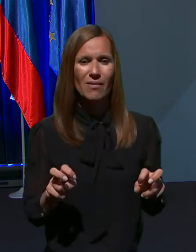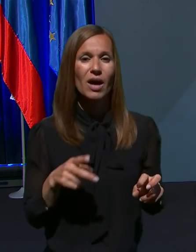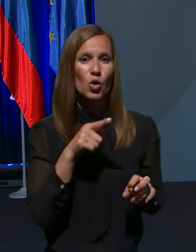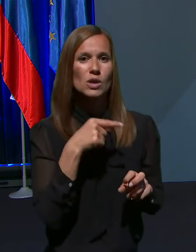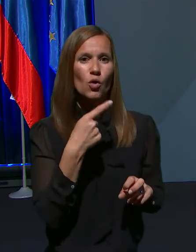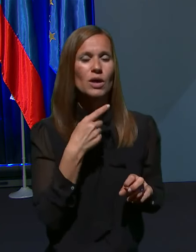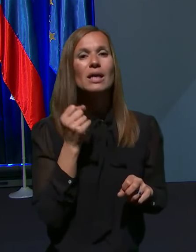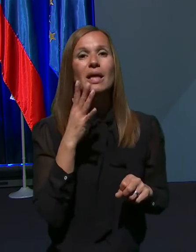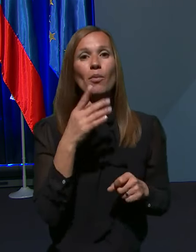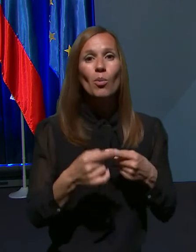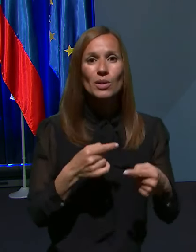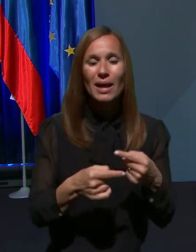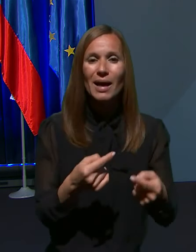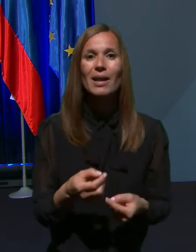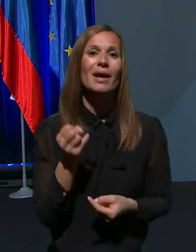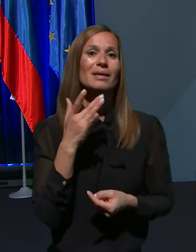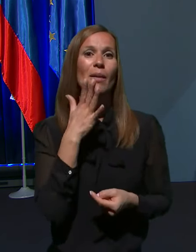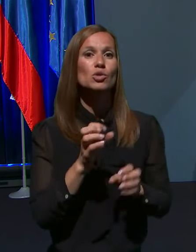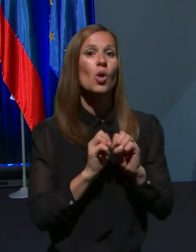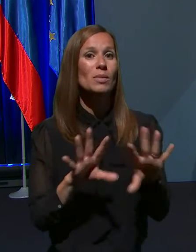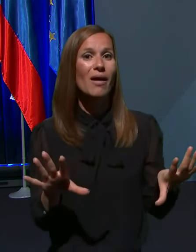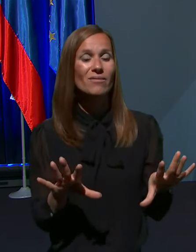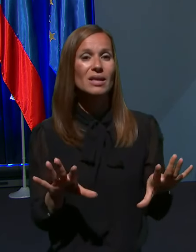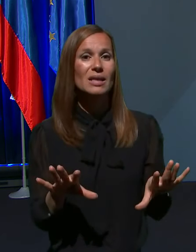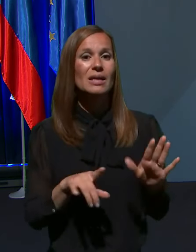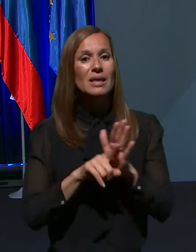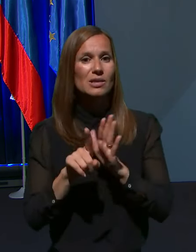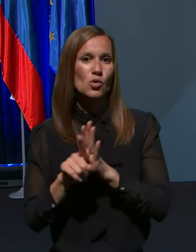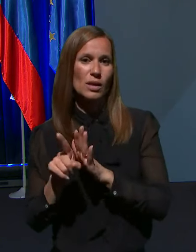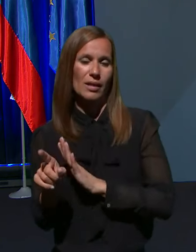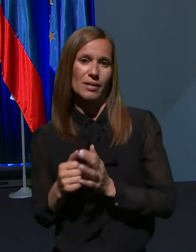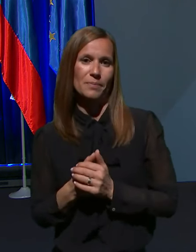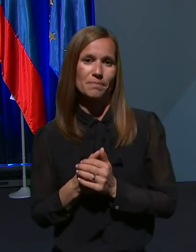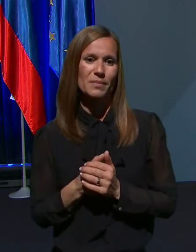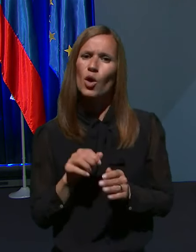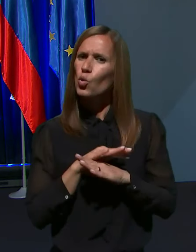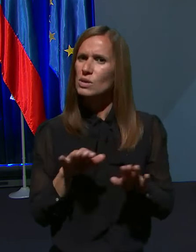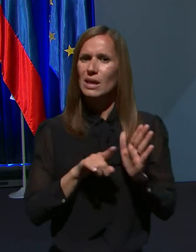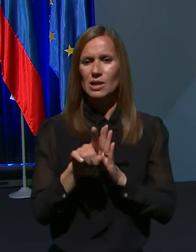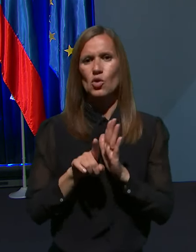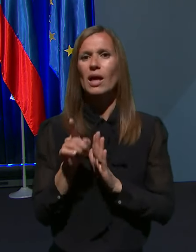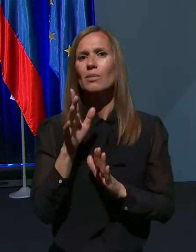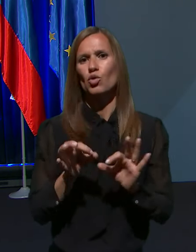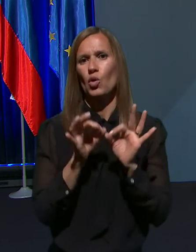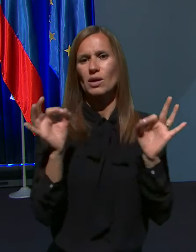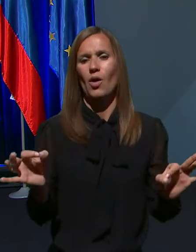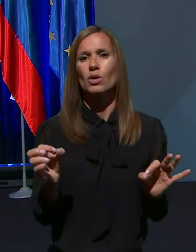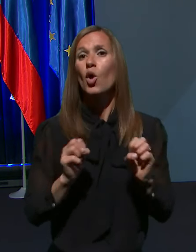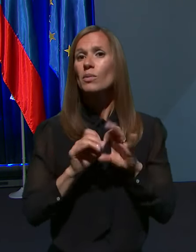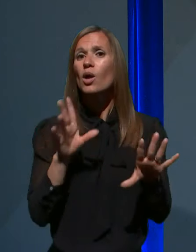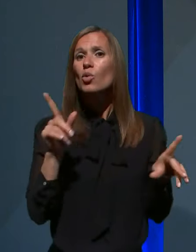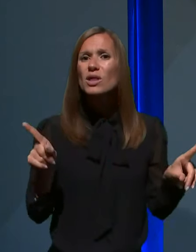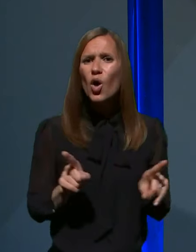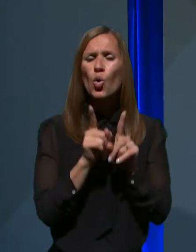potekala in kdaj boste objavili njene izsledke. Vsi rezultati bodo javni. Objavni bodo takoj, ko bo